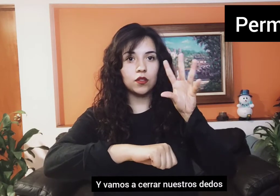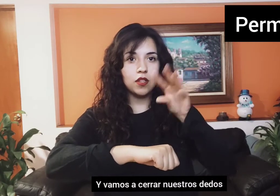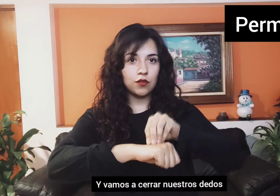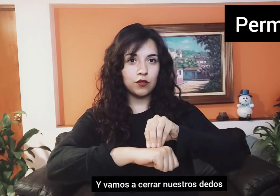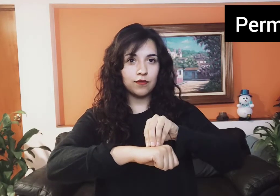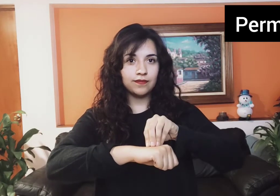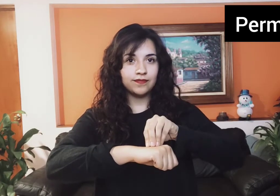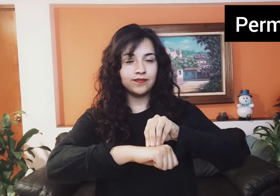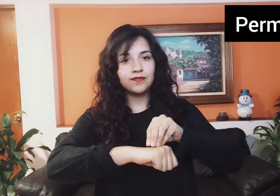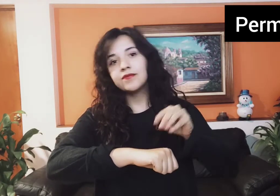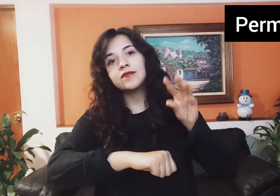dedos.